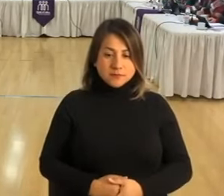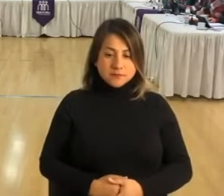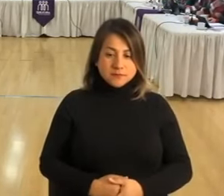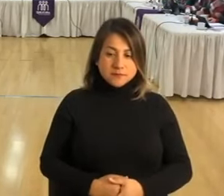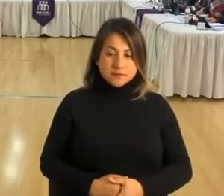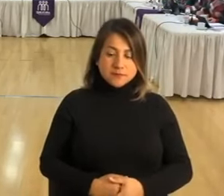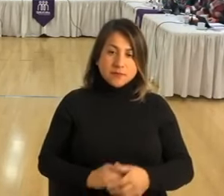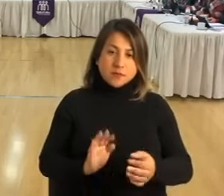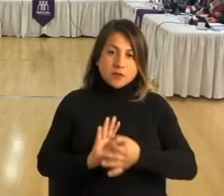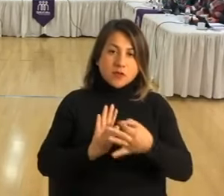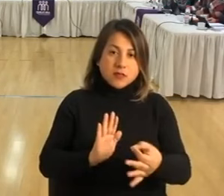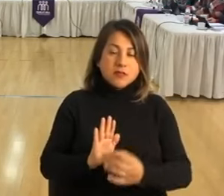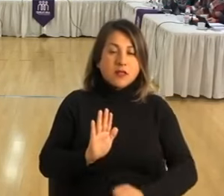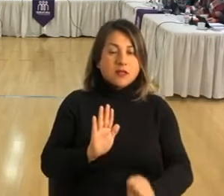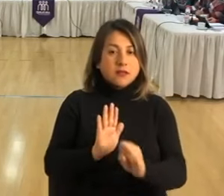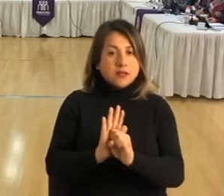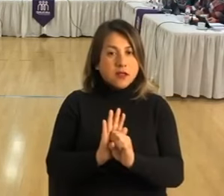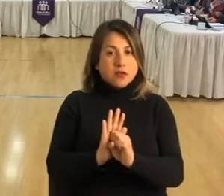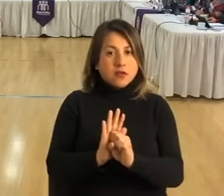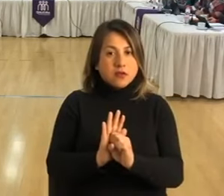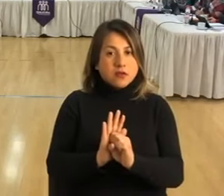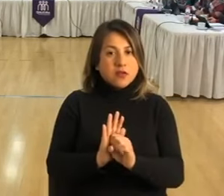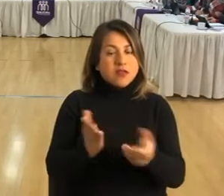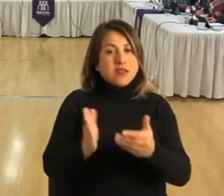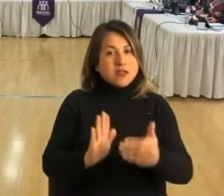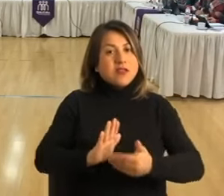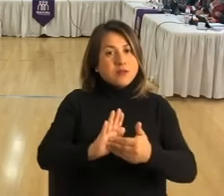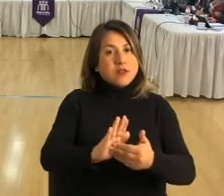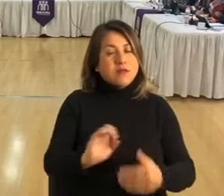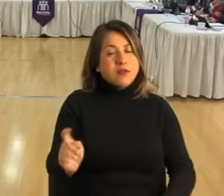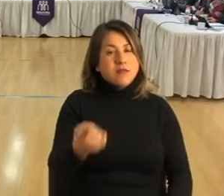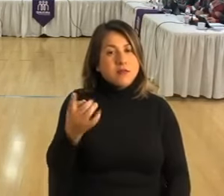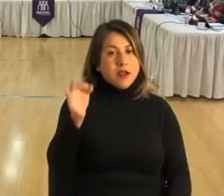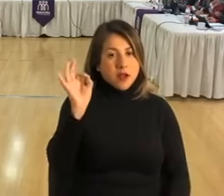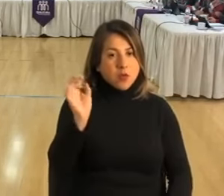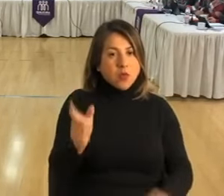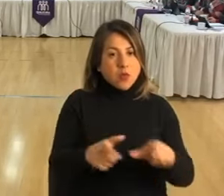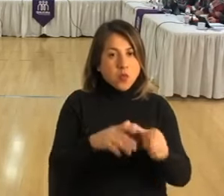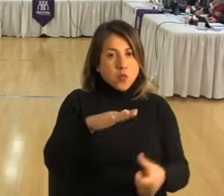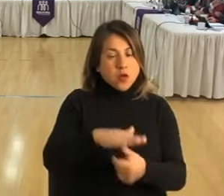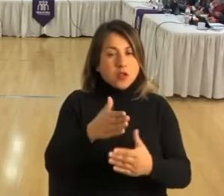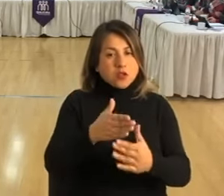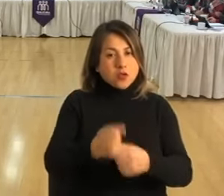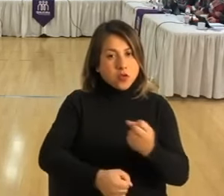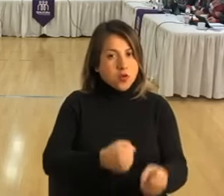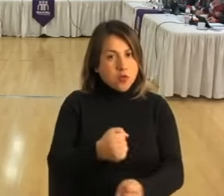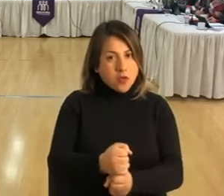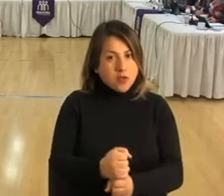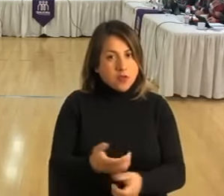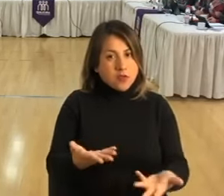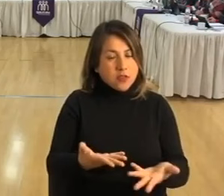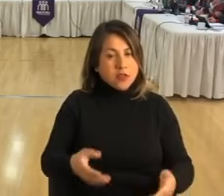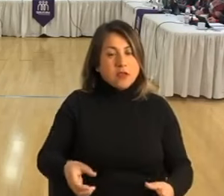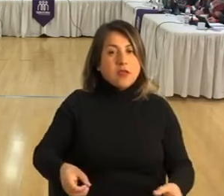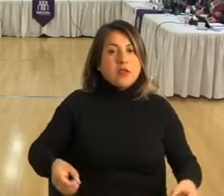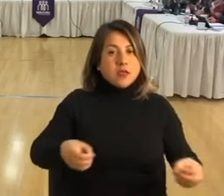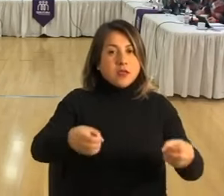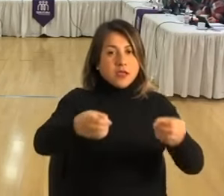Lo que dice el artículo, entonces, ¿qué es lo que se tiene que mostrar en la primera sesión de cada año en relación al escalafón?